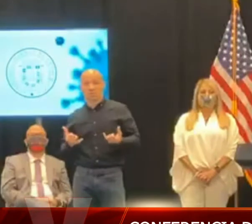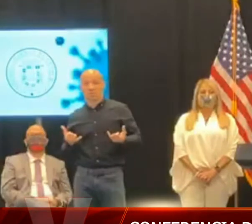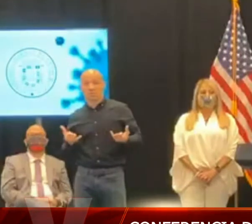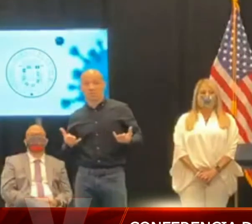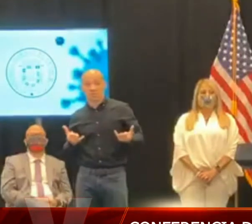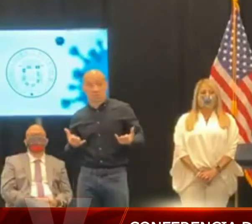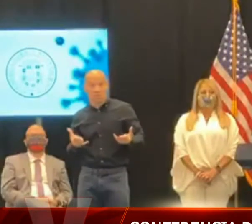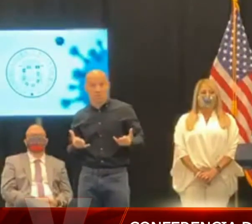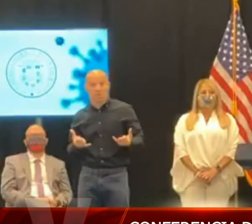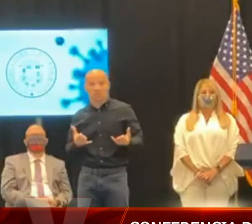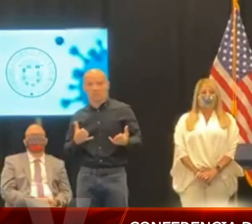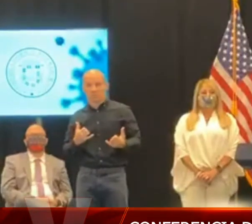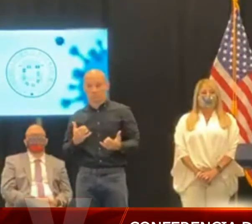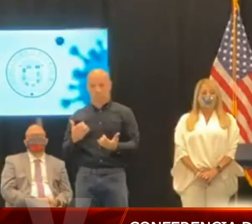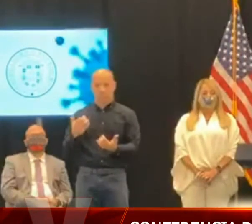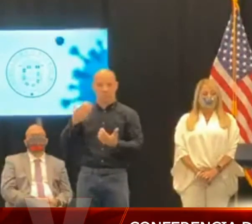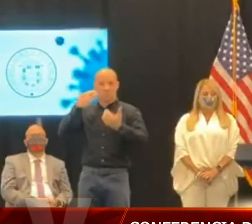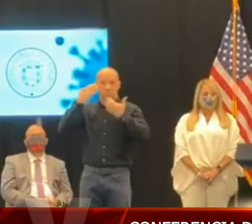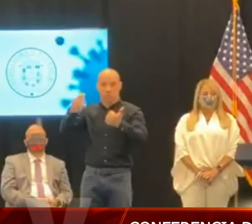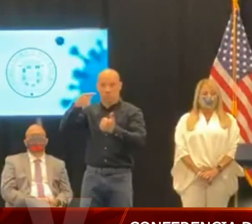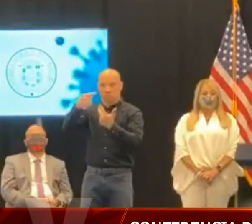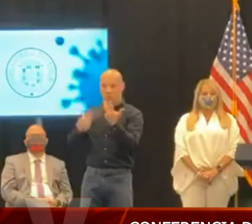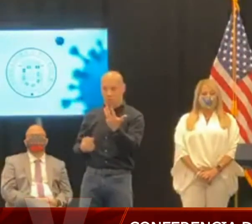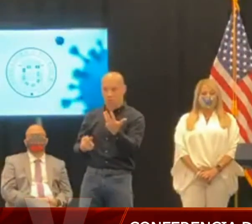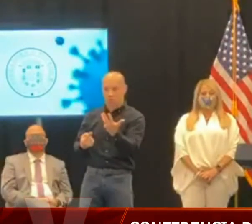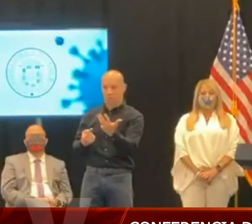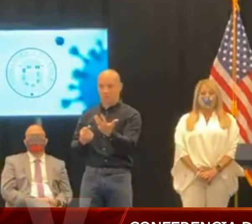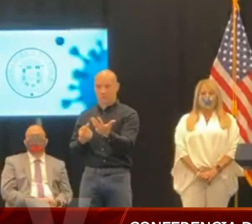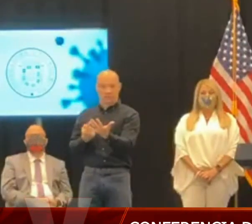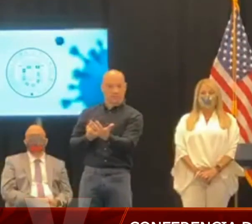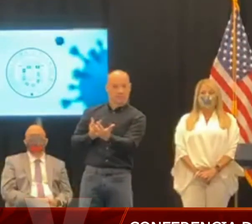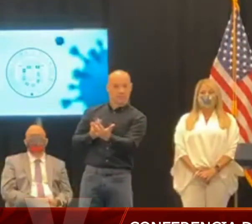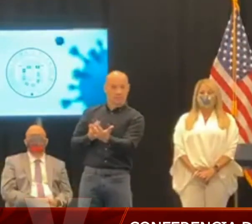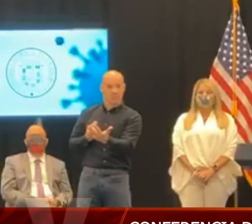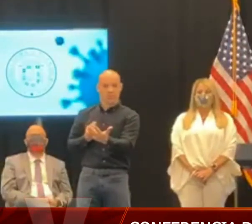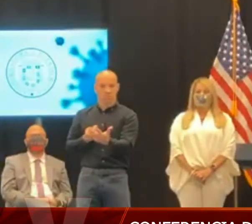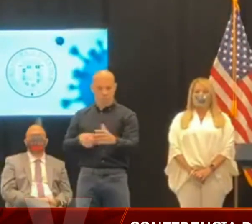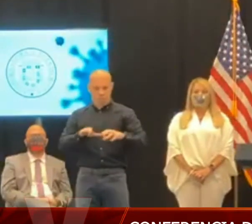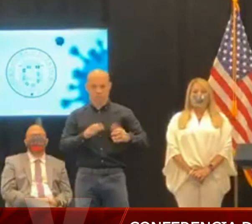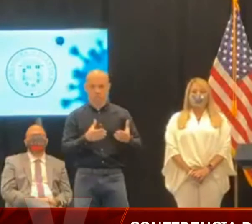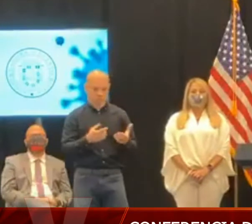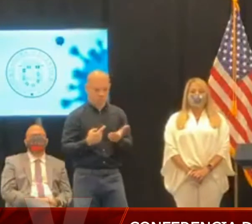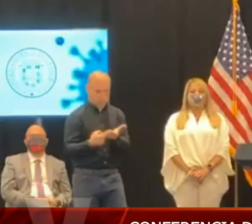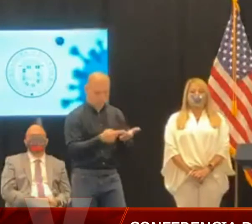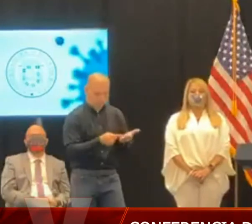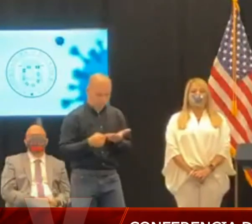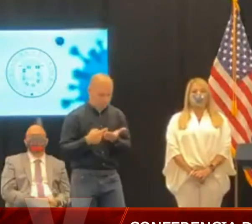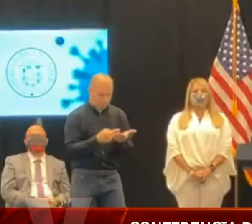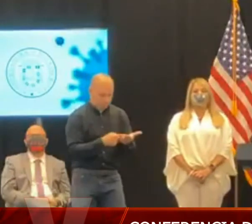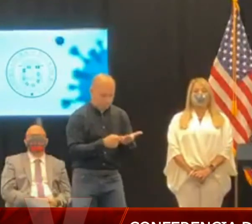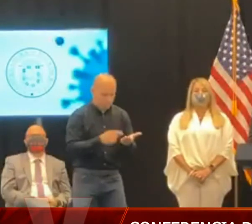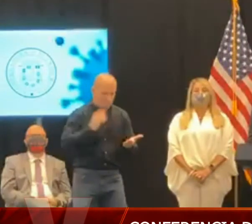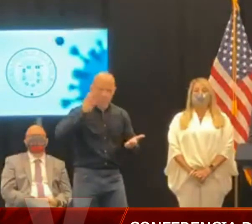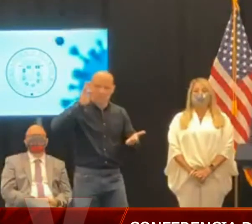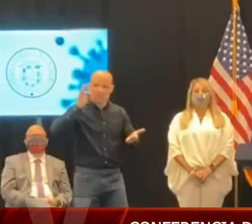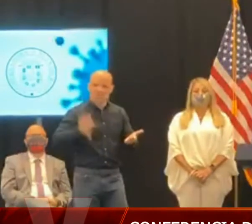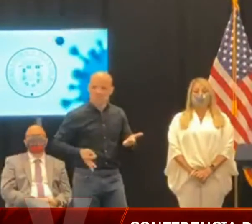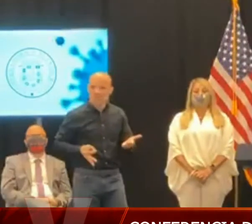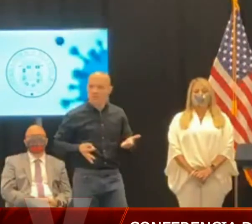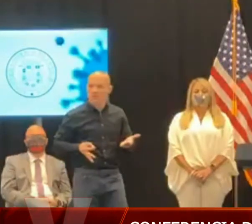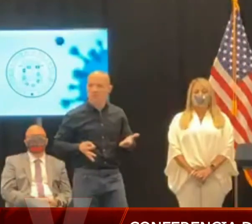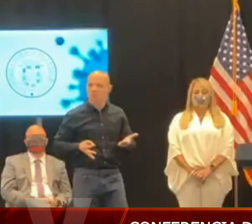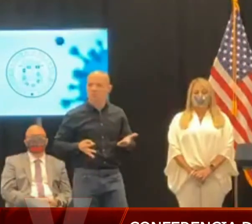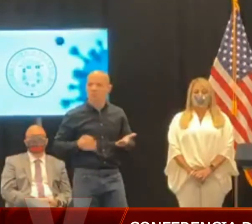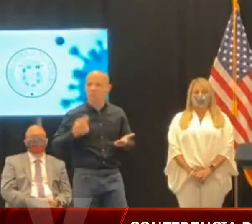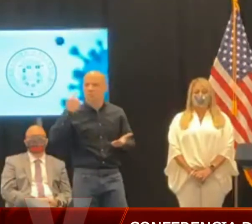lo desconocido, fue necesario tomar decisiones cruciales para salvaguardar miles de